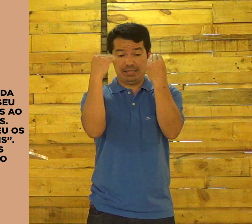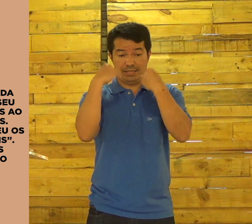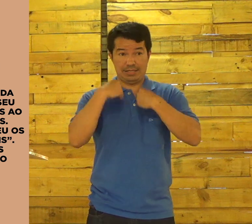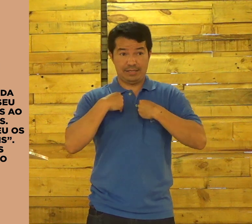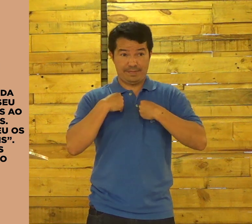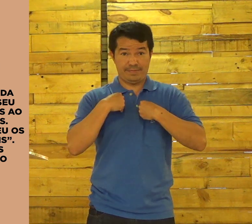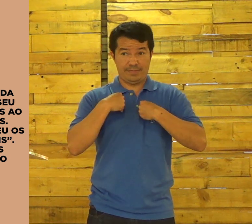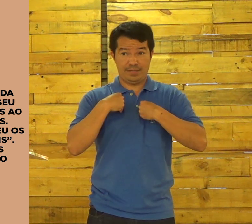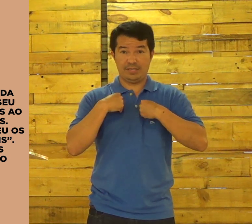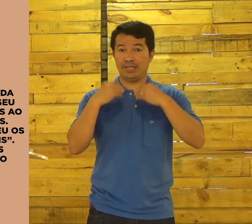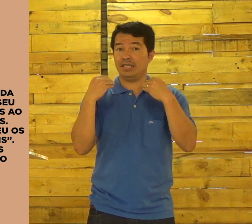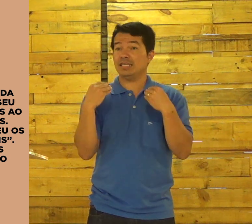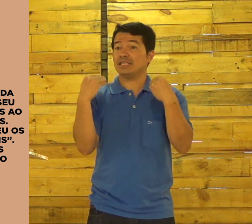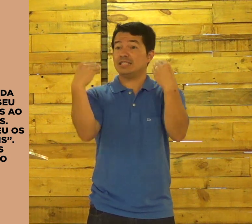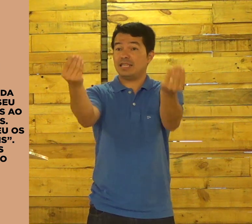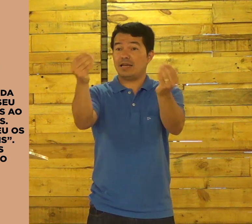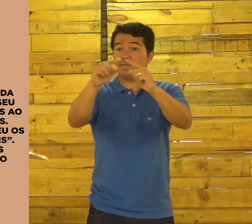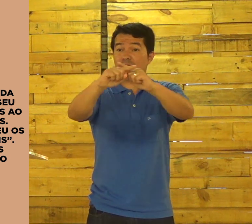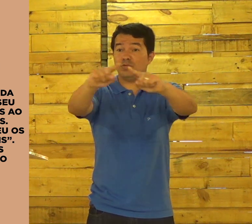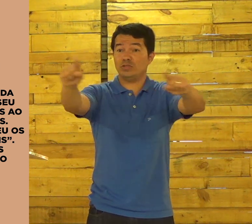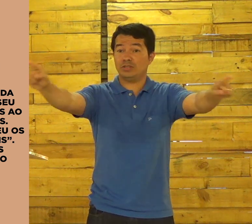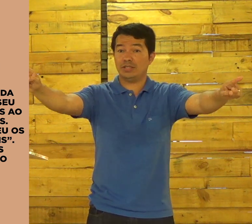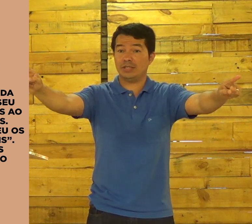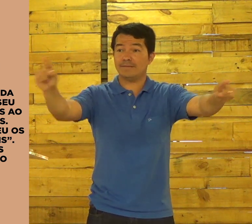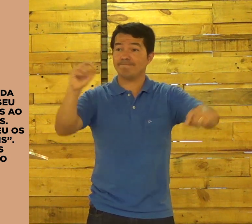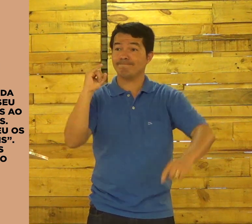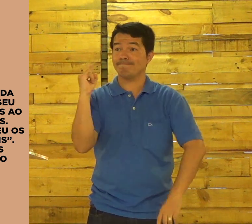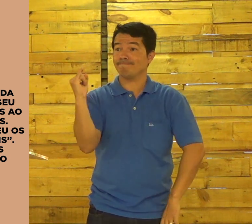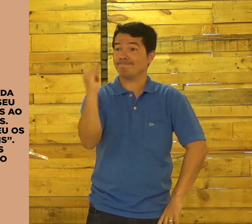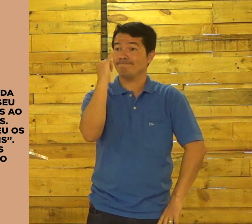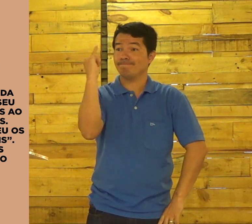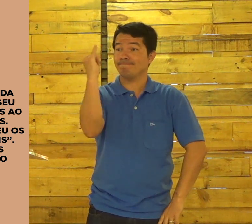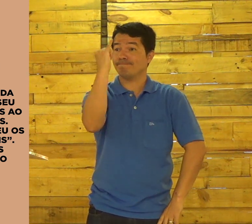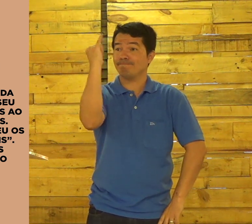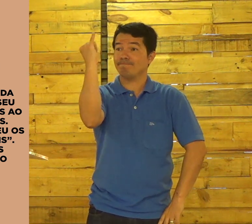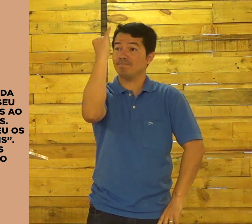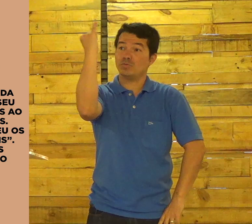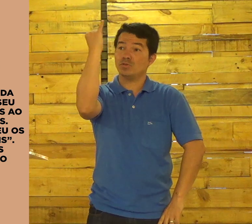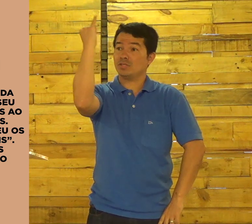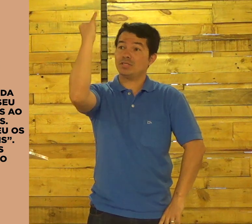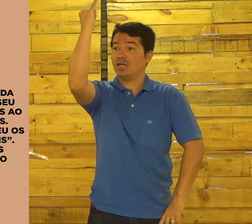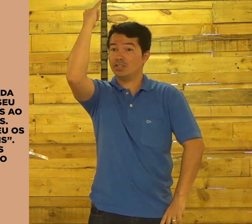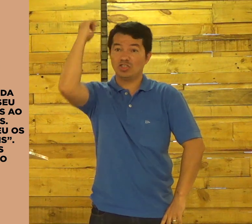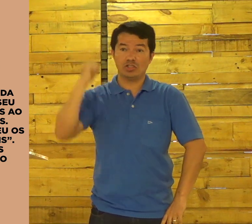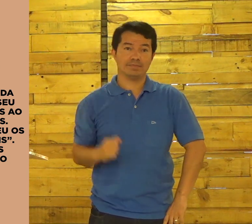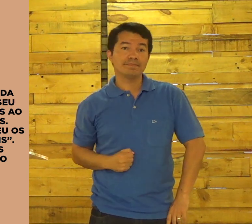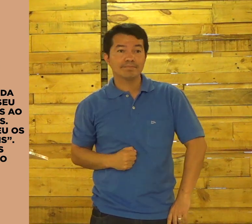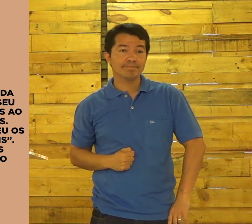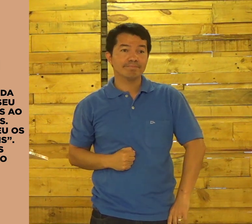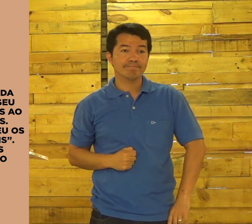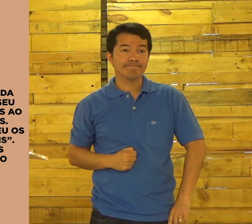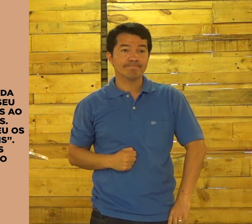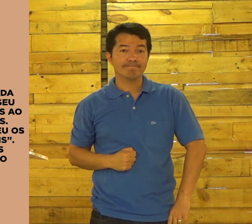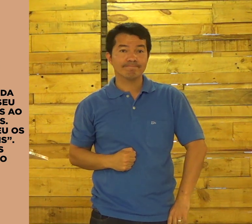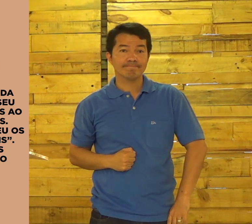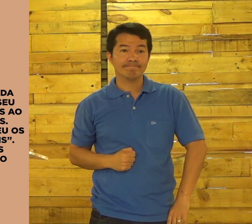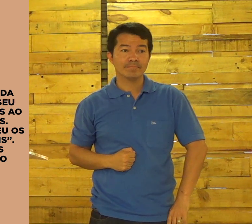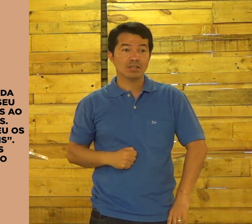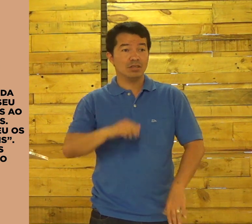Ele quer dar para você importância. Ele quer